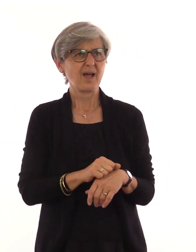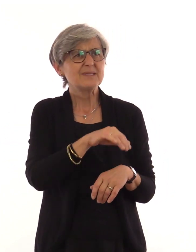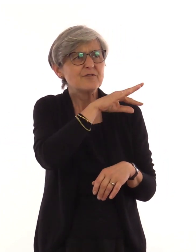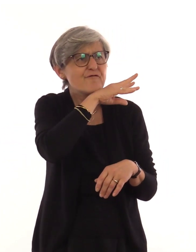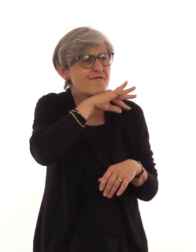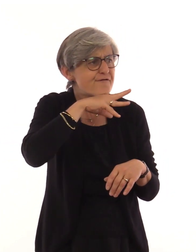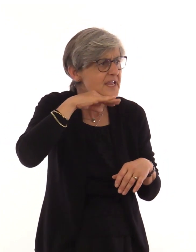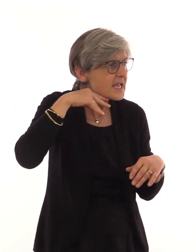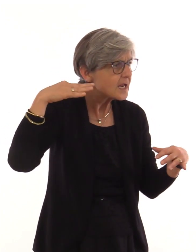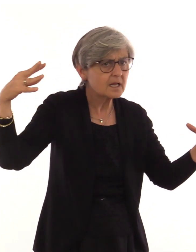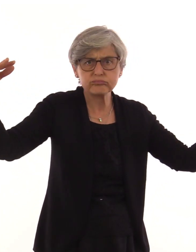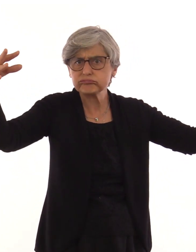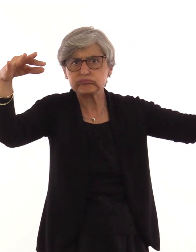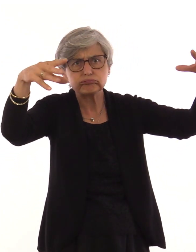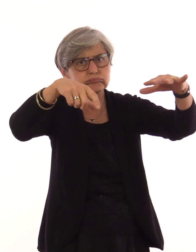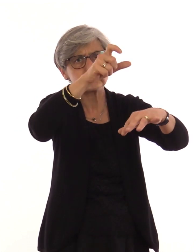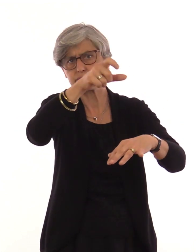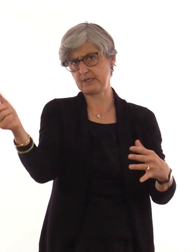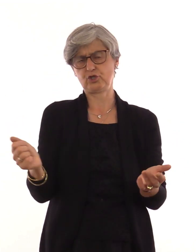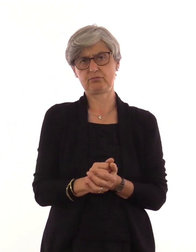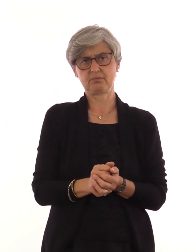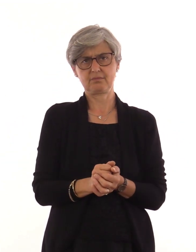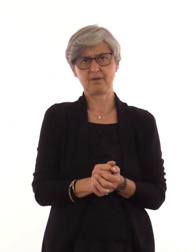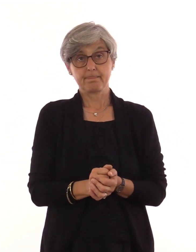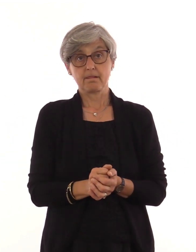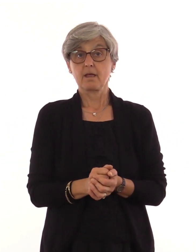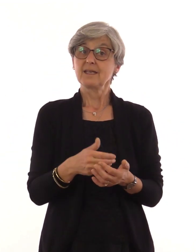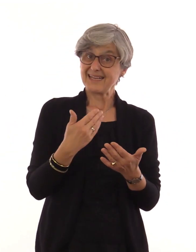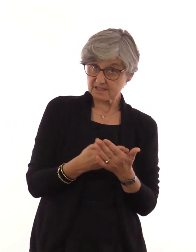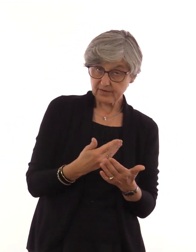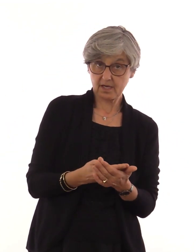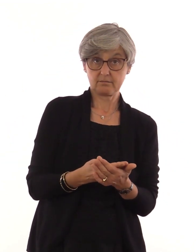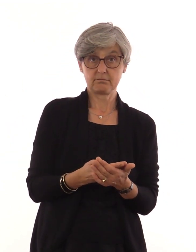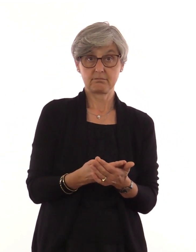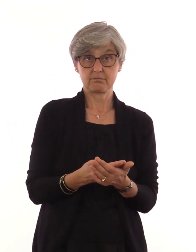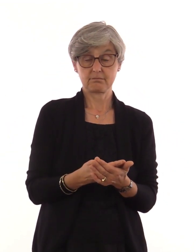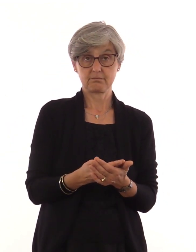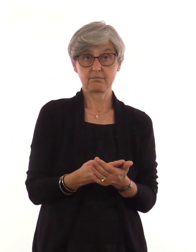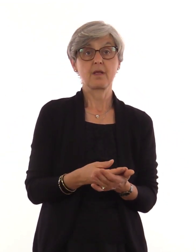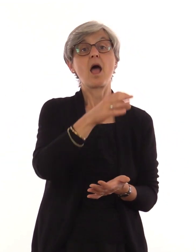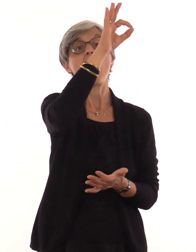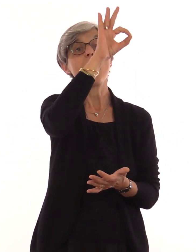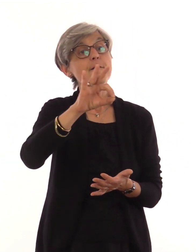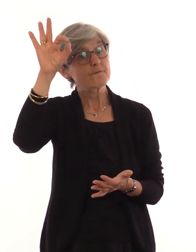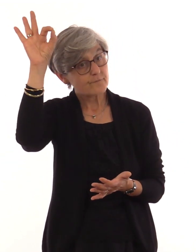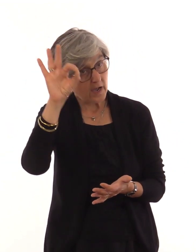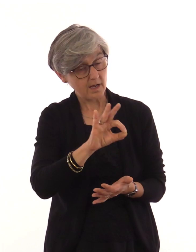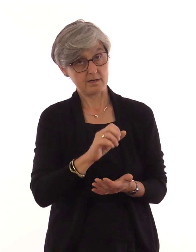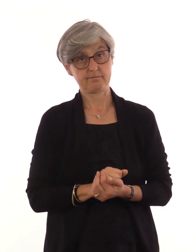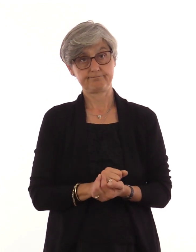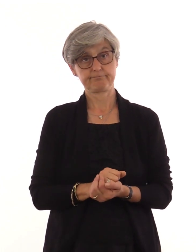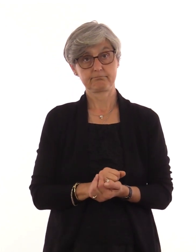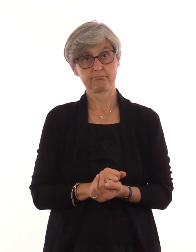Aber es gibt sehr viele Menschen, deswegen ist es schwierig, dass alle mitbestimmen.